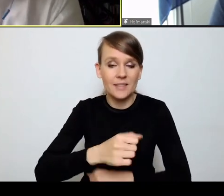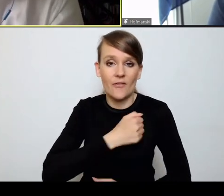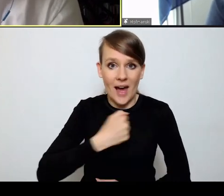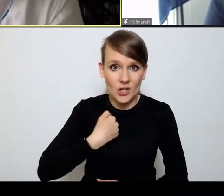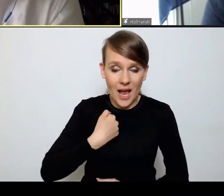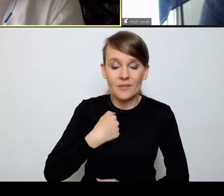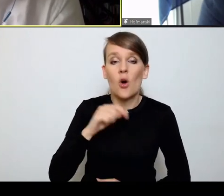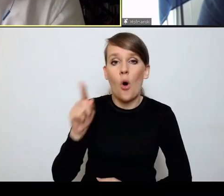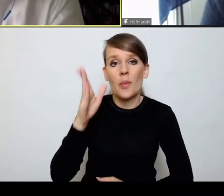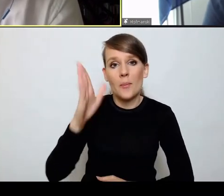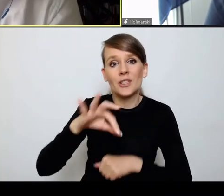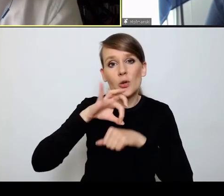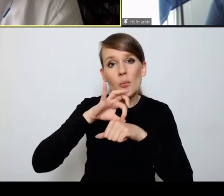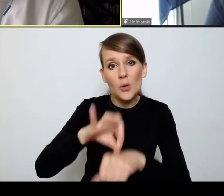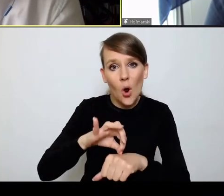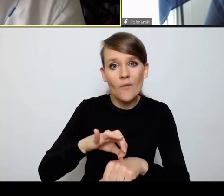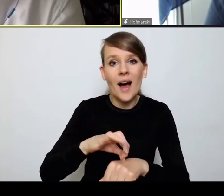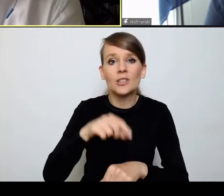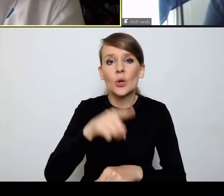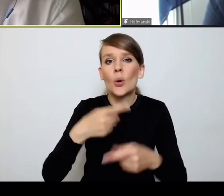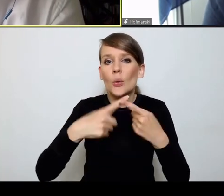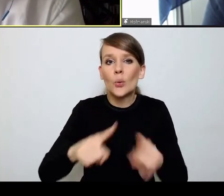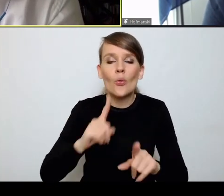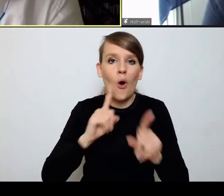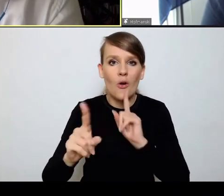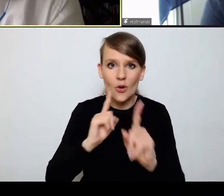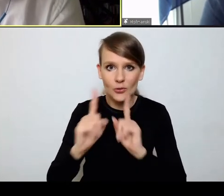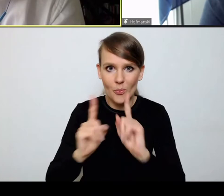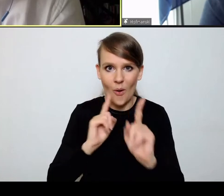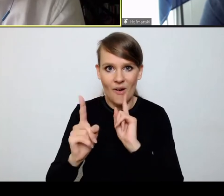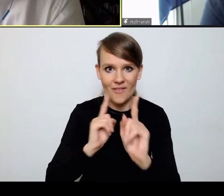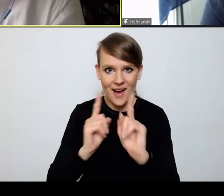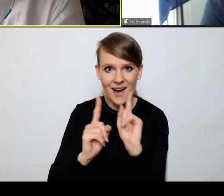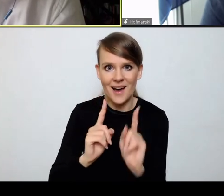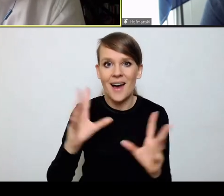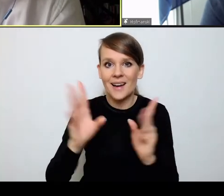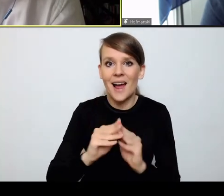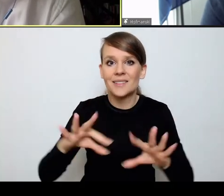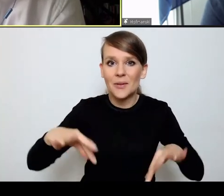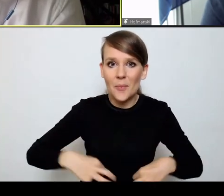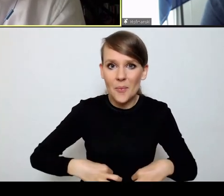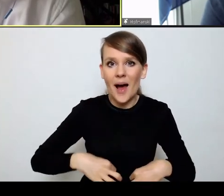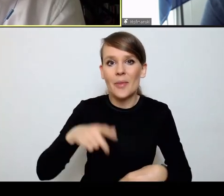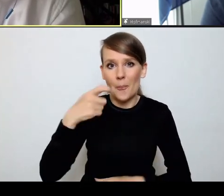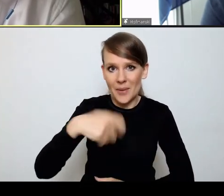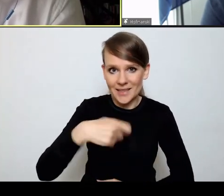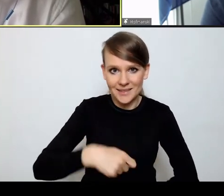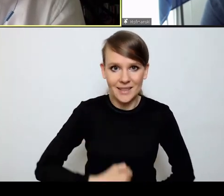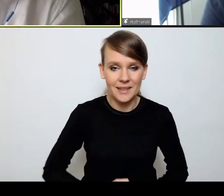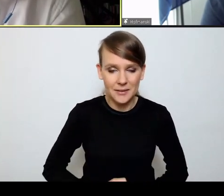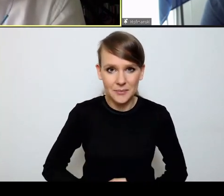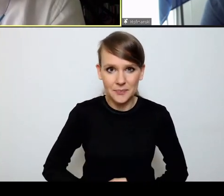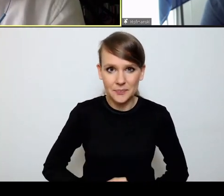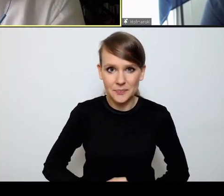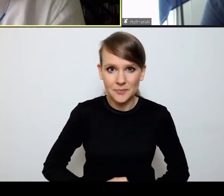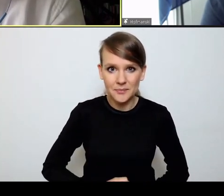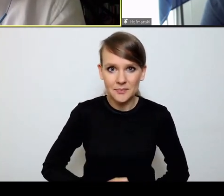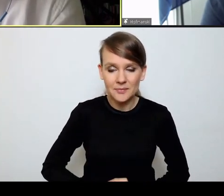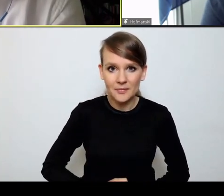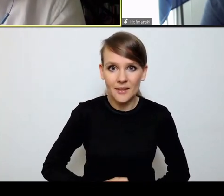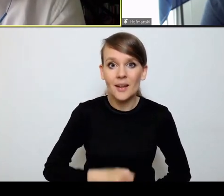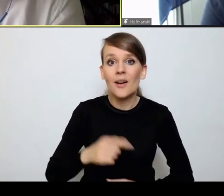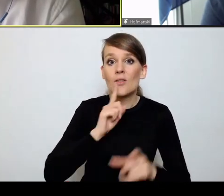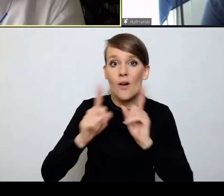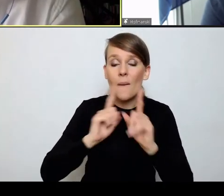poprowadzi taką, powiedziałbym, krótką rozmowę z panem prezydentem i po tej